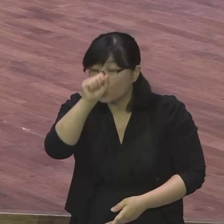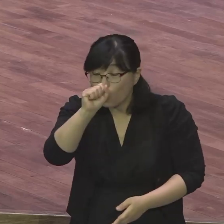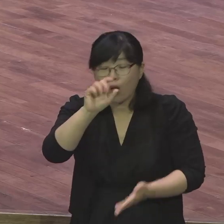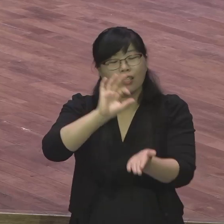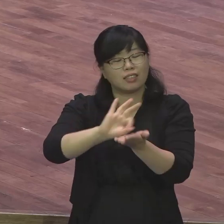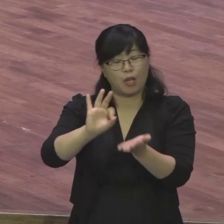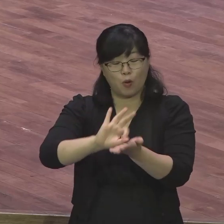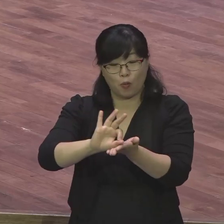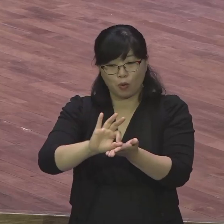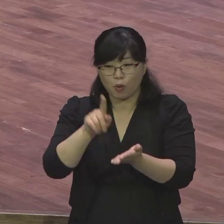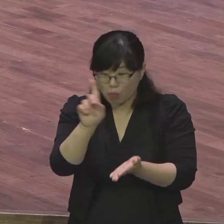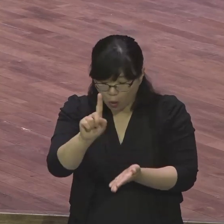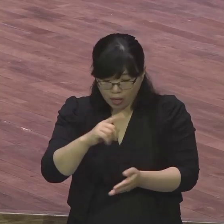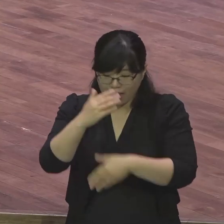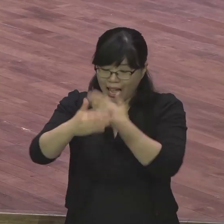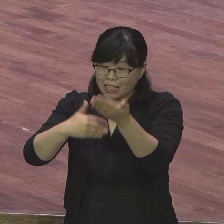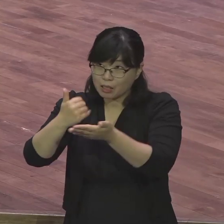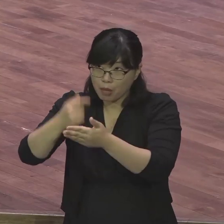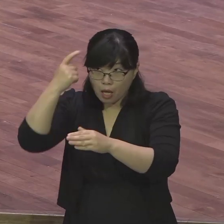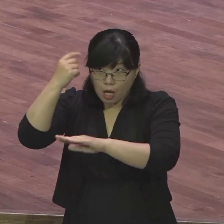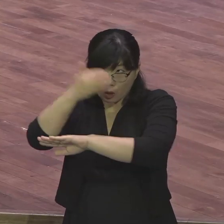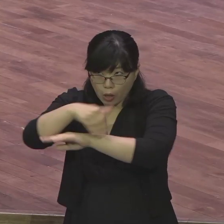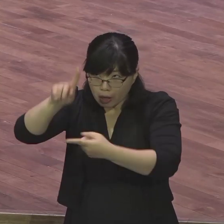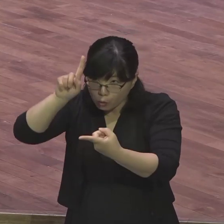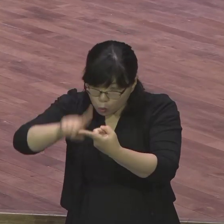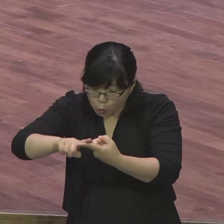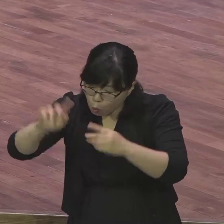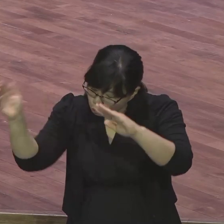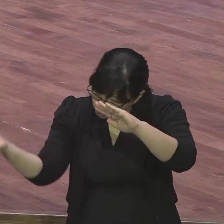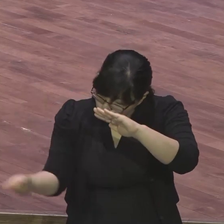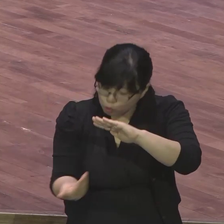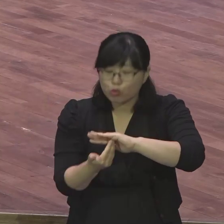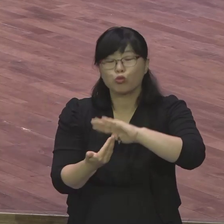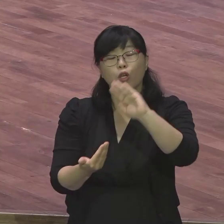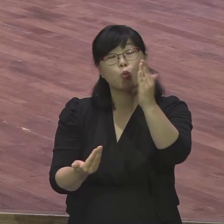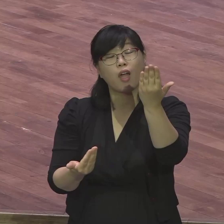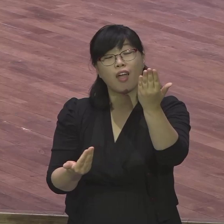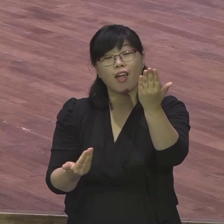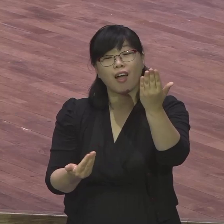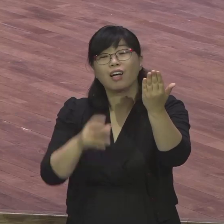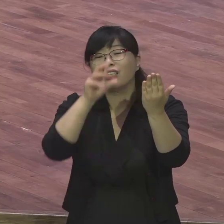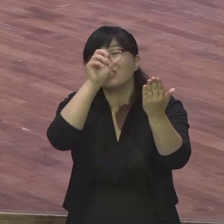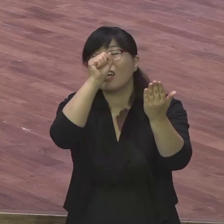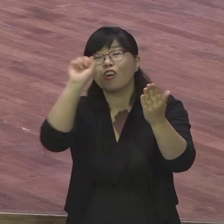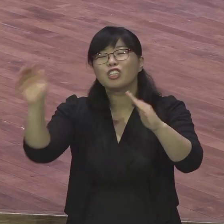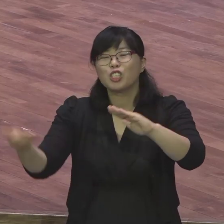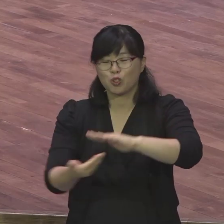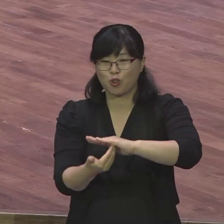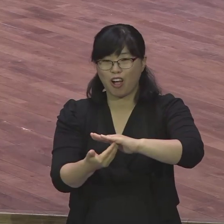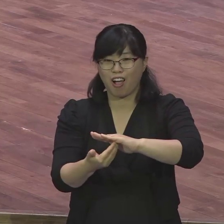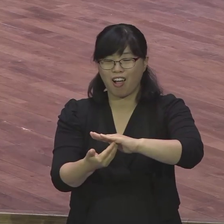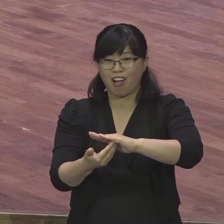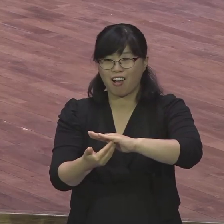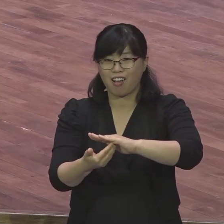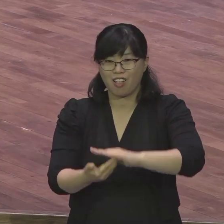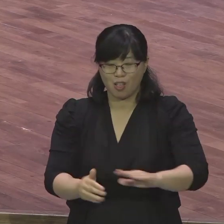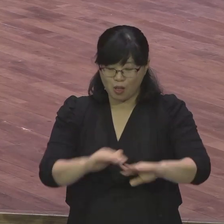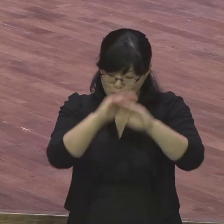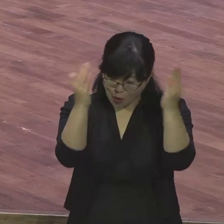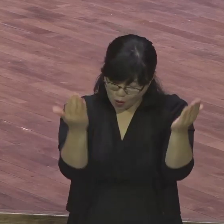창조하실 때 하나님의 계획대로 하나님의 설계대로 하고 나니까 보시기에 좋았더라 모든 것을 합령하여 선을 이룬다